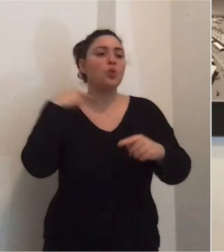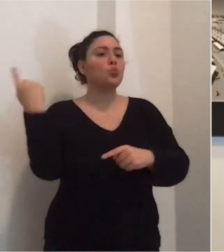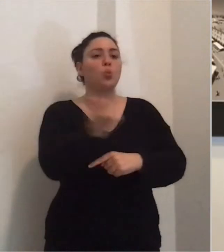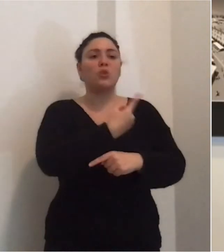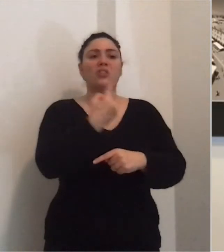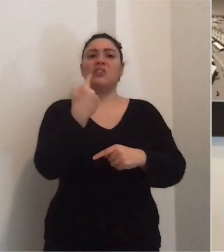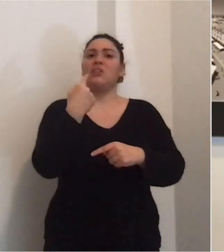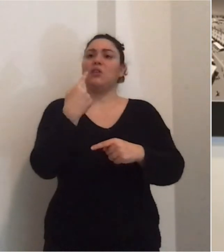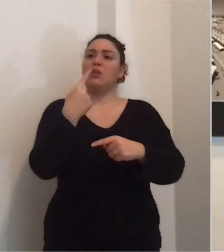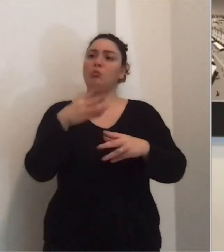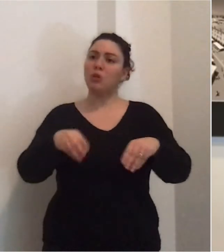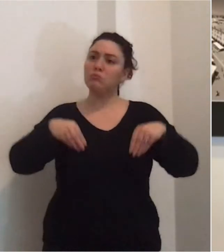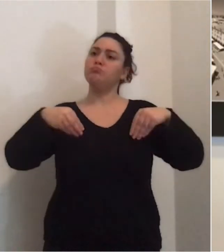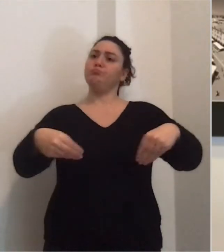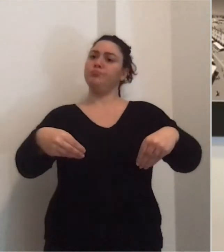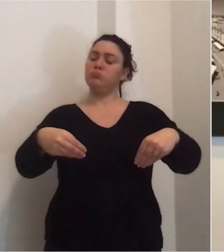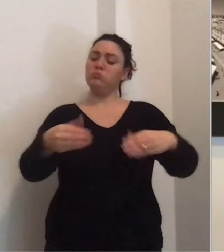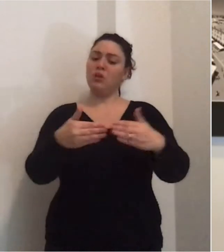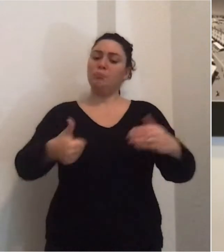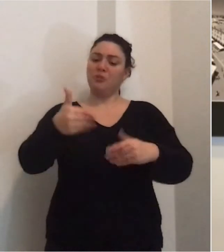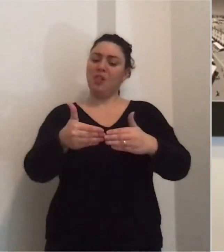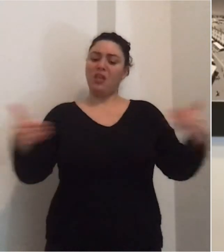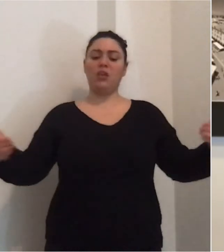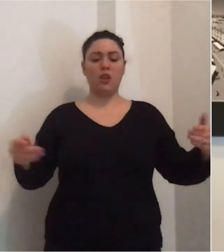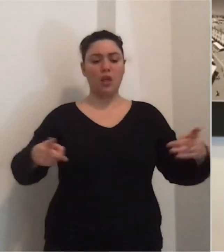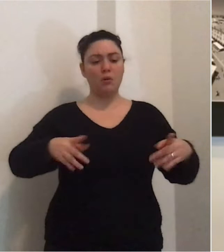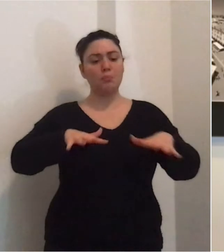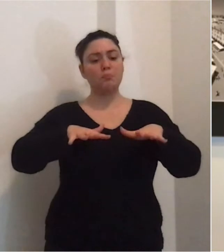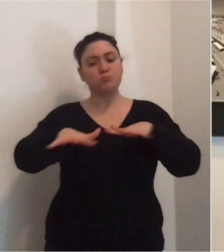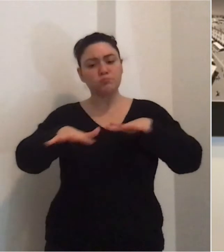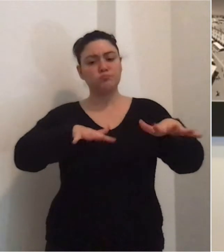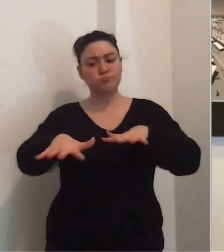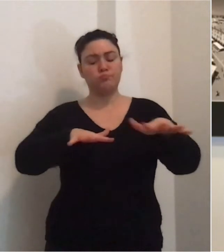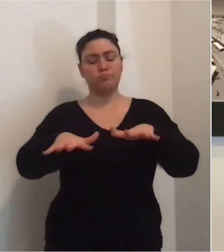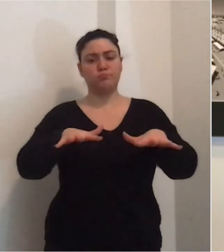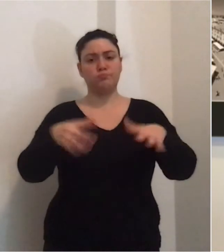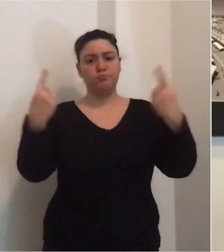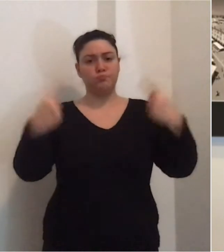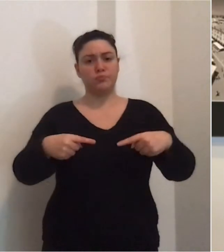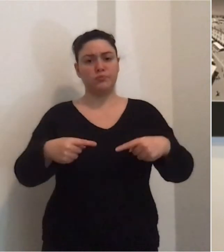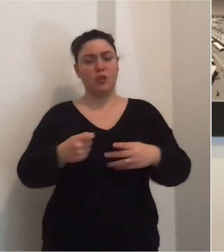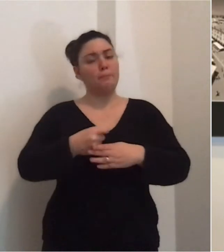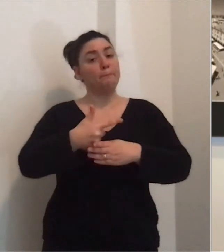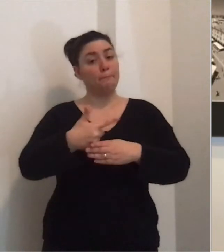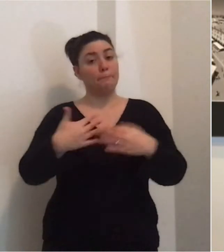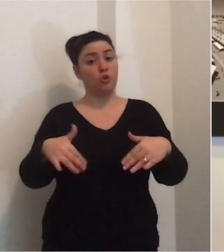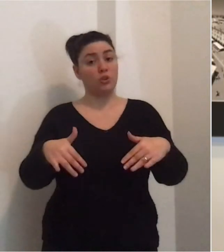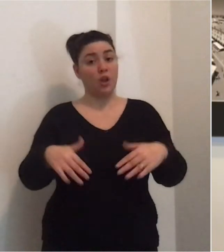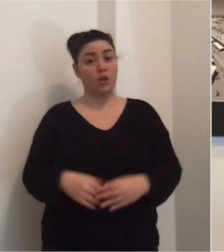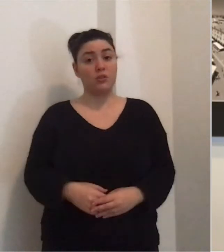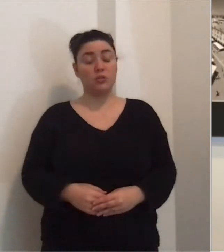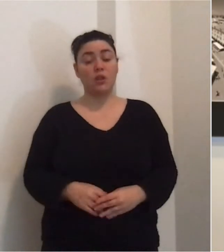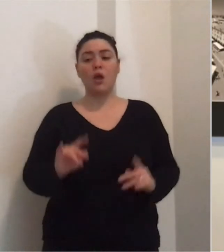ringraziamento a tutti quelli che si stanno rendendo protagonisti di questo percorso veramente importante.